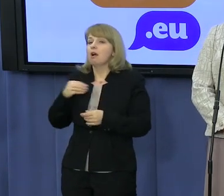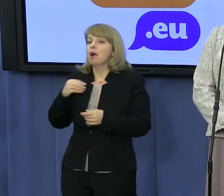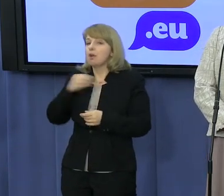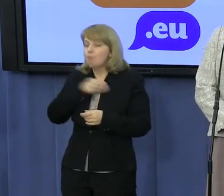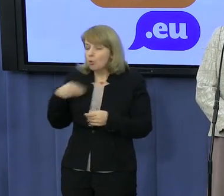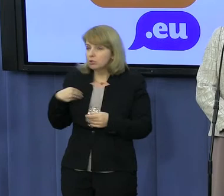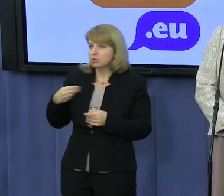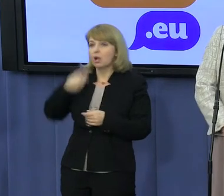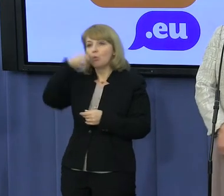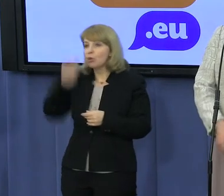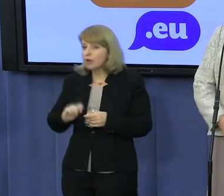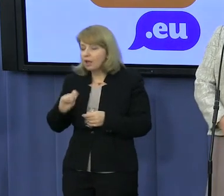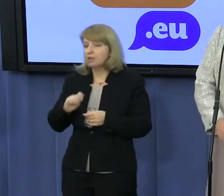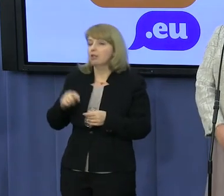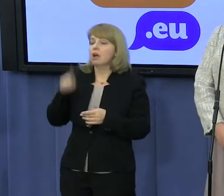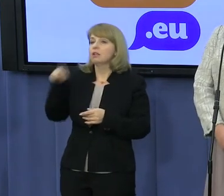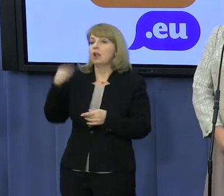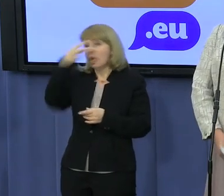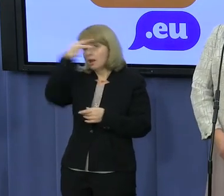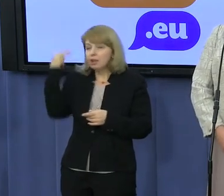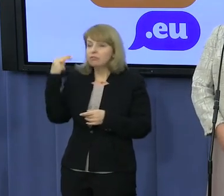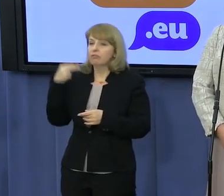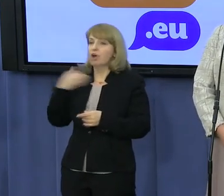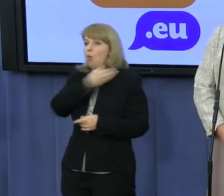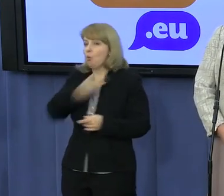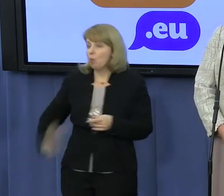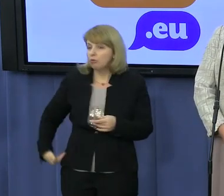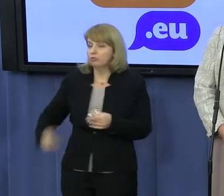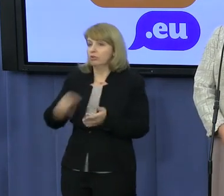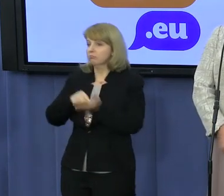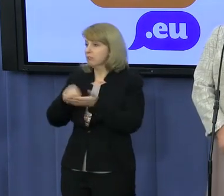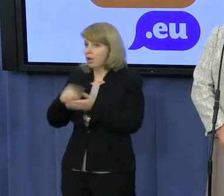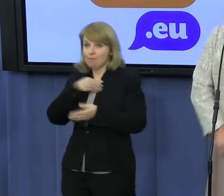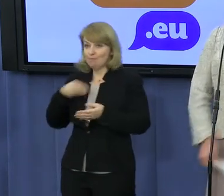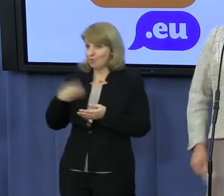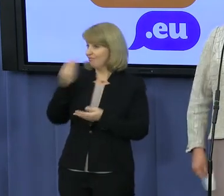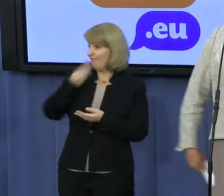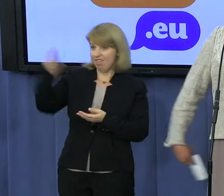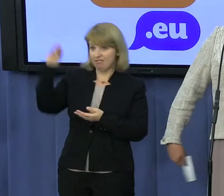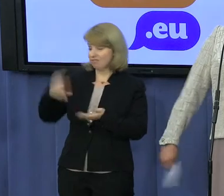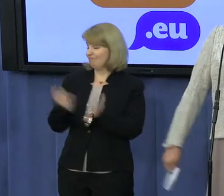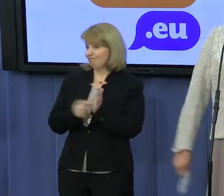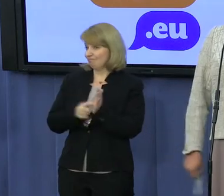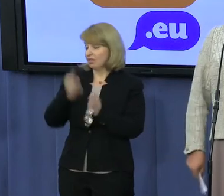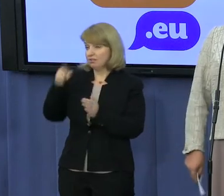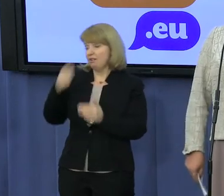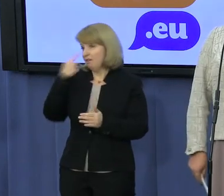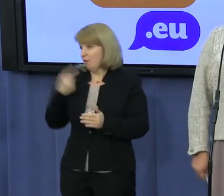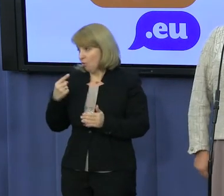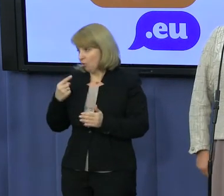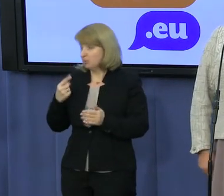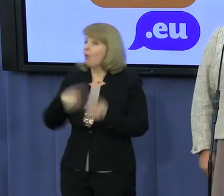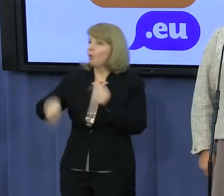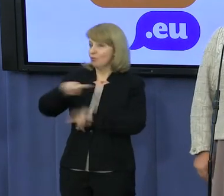i tych krajów. Bo my jako Polska podniesiemy największe konsekwencje gospodarcze, sankcji wobec Rosji i w drugą stronę. My też